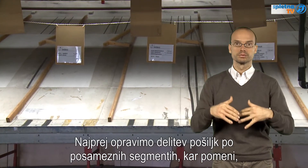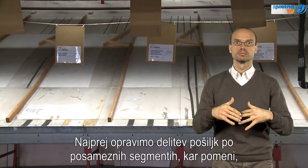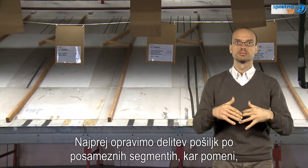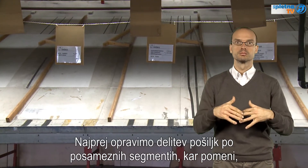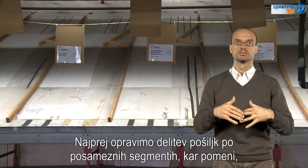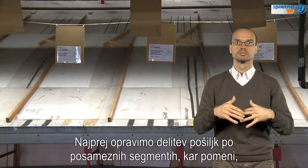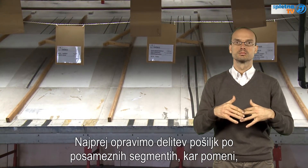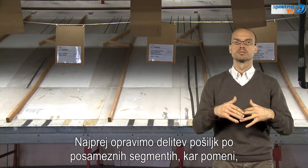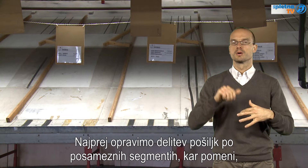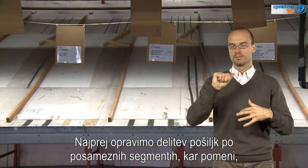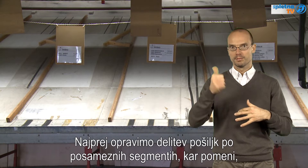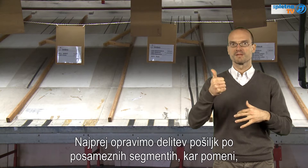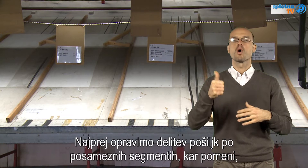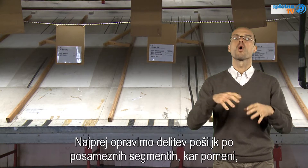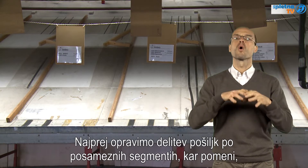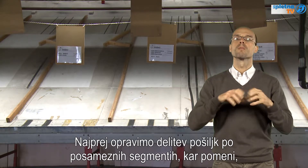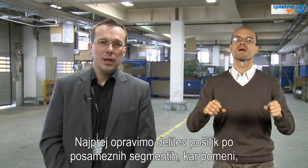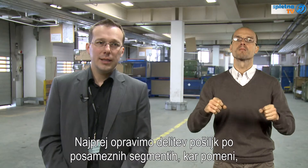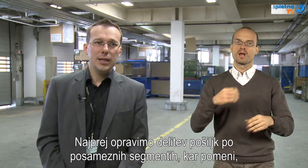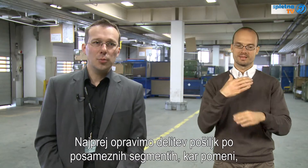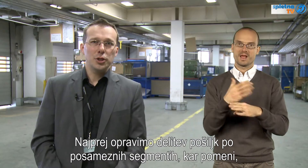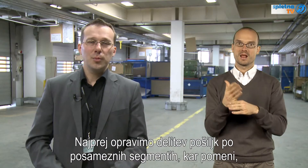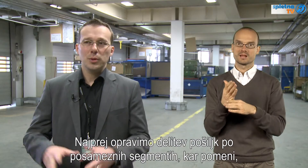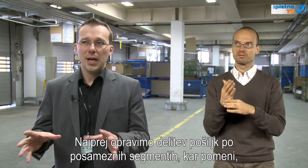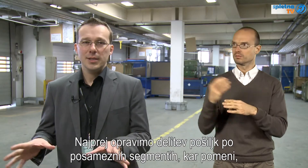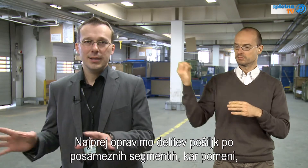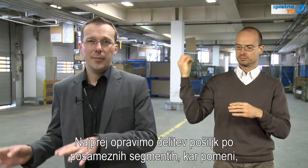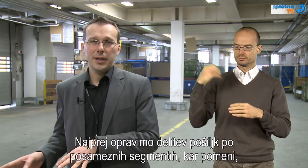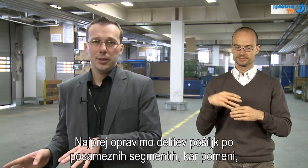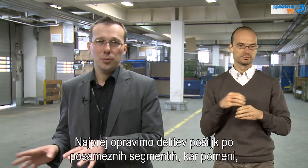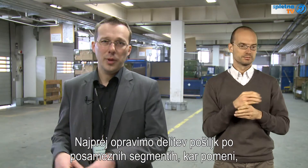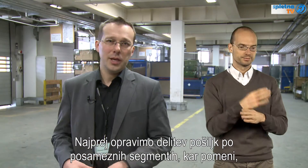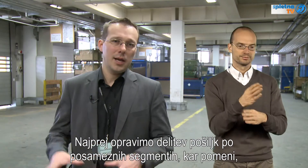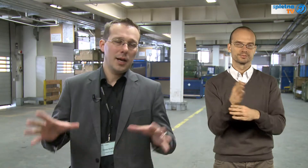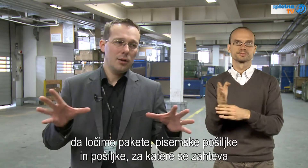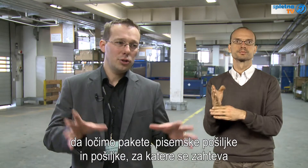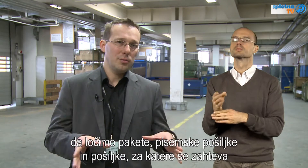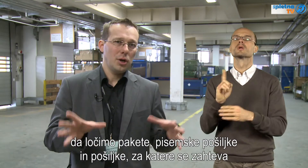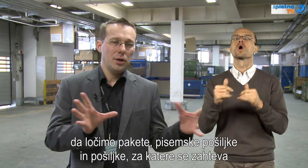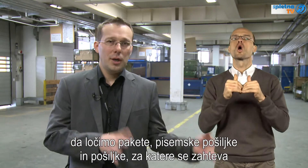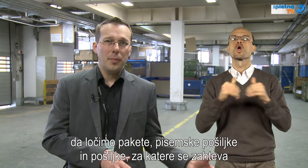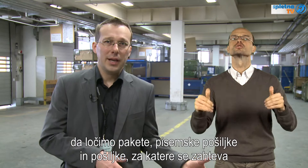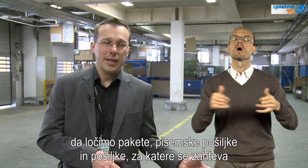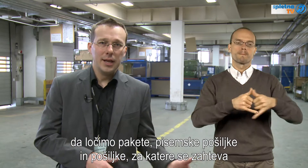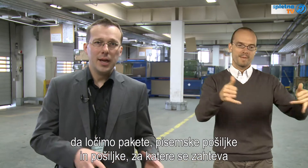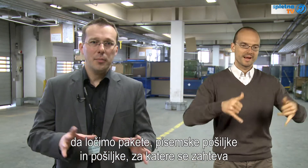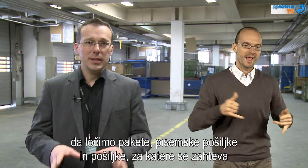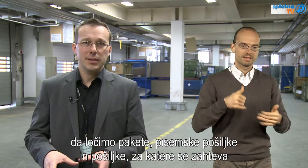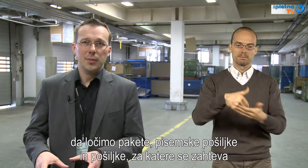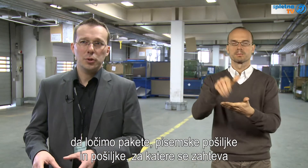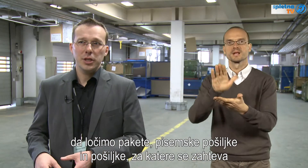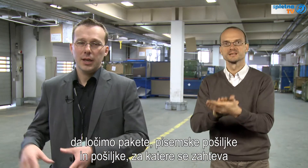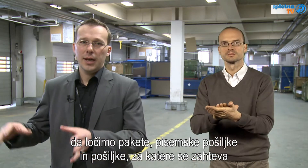najprej opravimo delitev pošiljk po posameznih segmentih. To pomeni, da ločimo pakete,